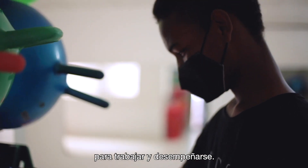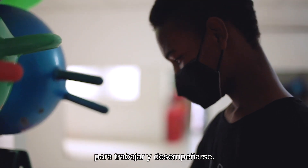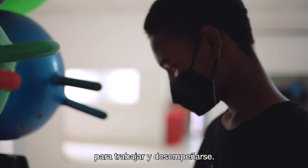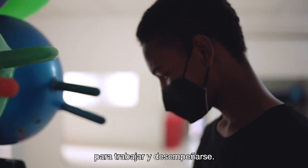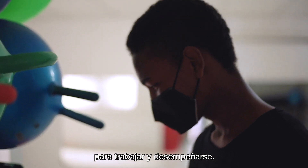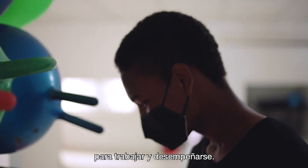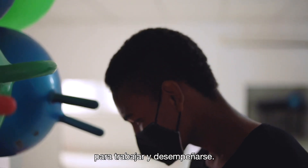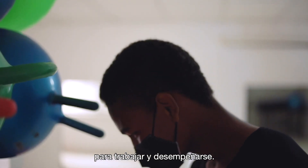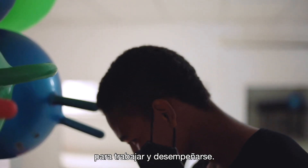desempeñar.